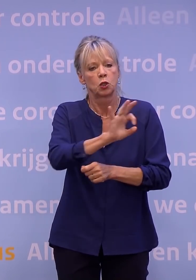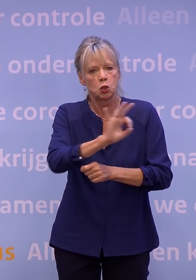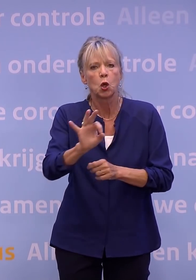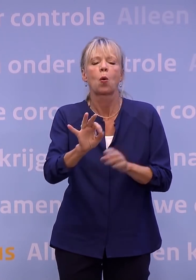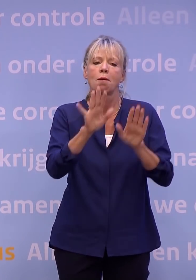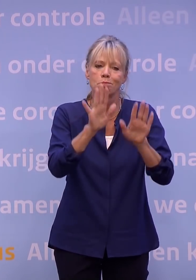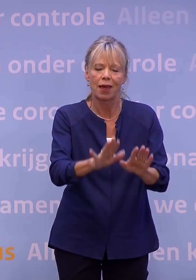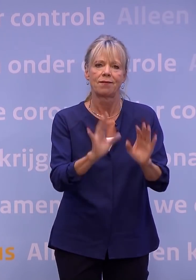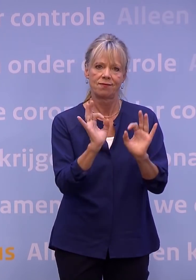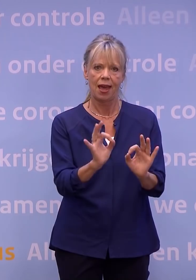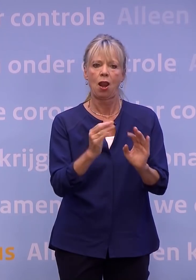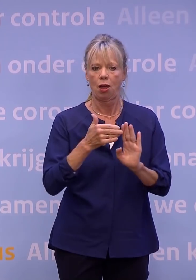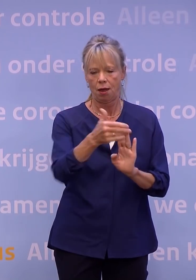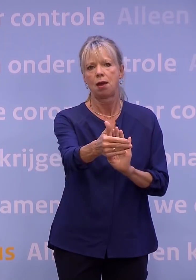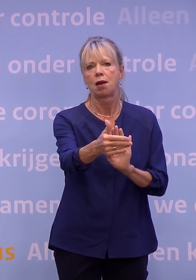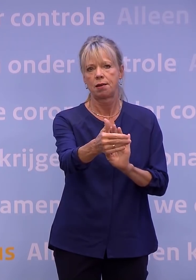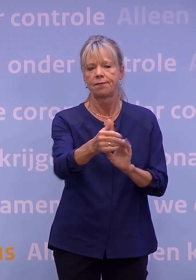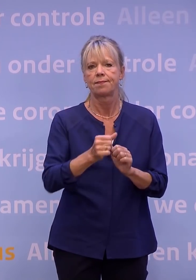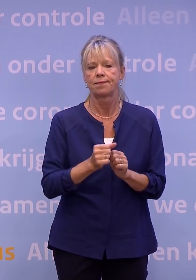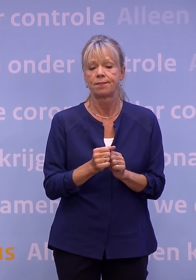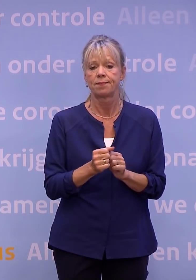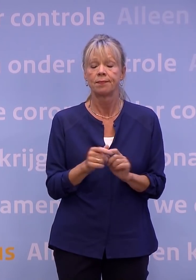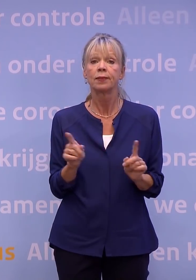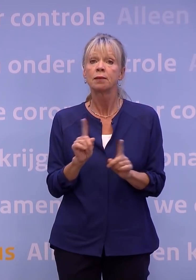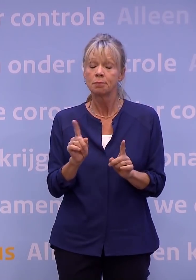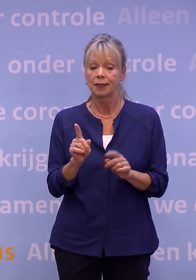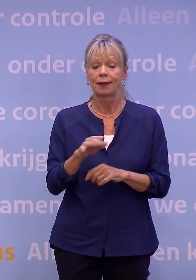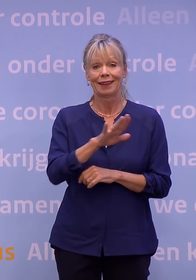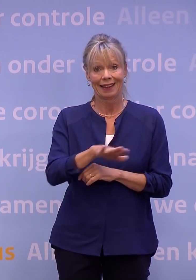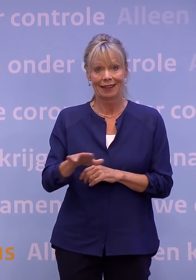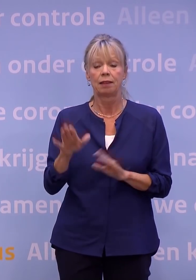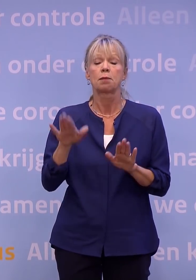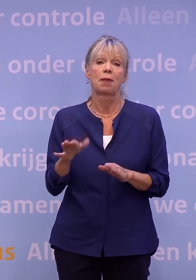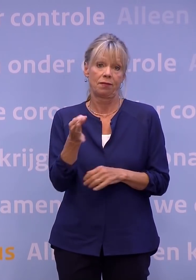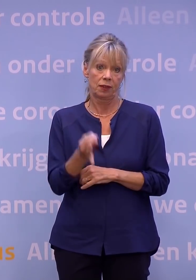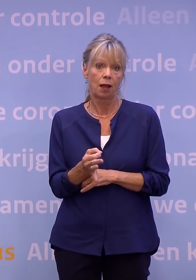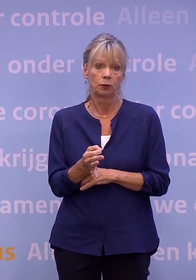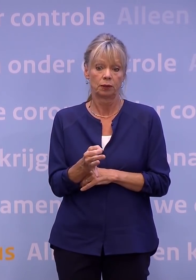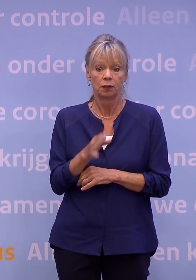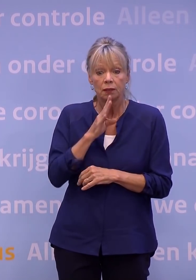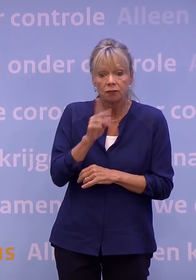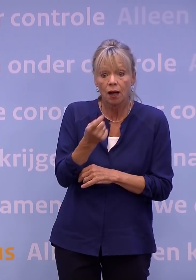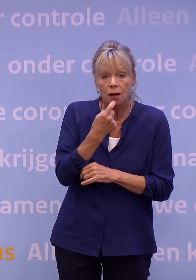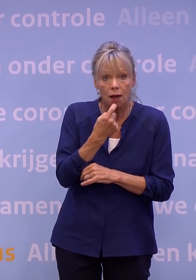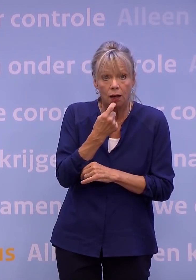veilig blijven. Dat betekent, kinderen blijven thuis als ze klachten hebben.